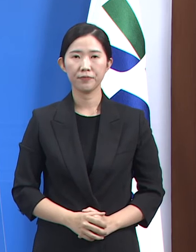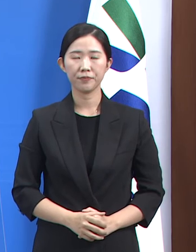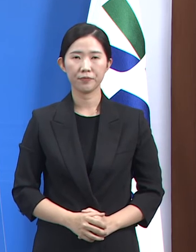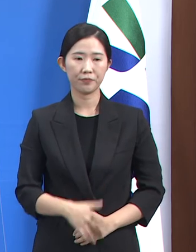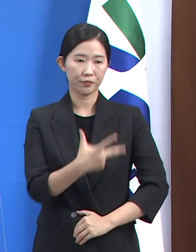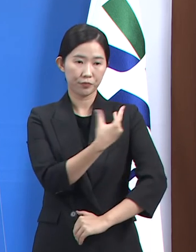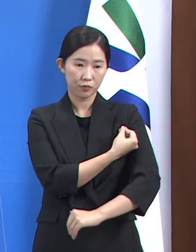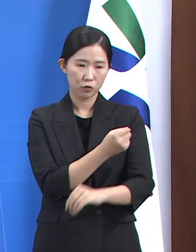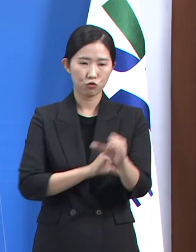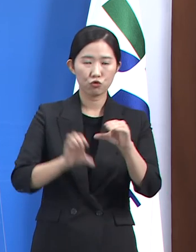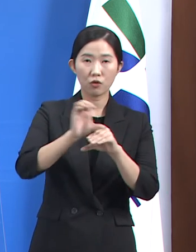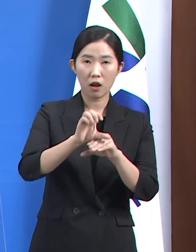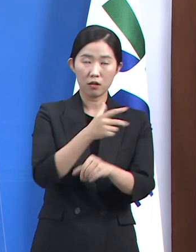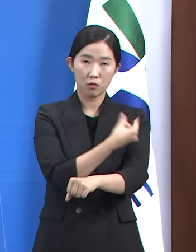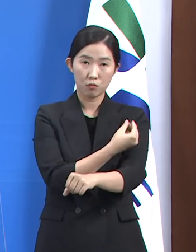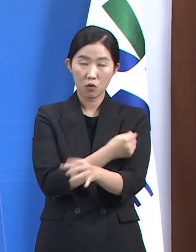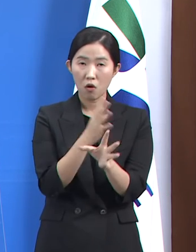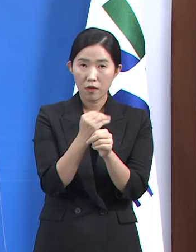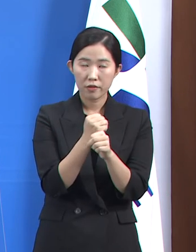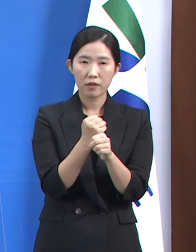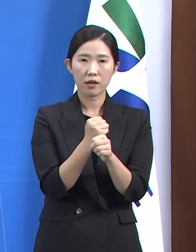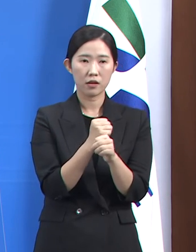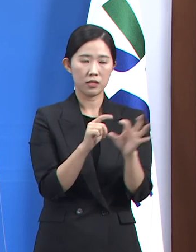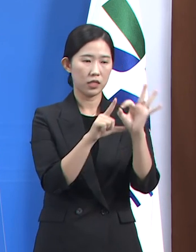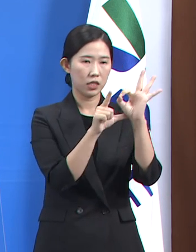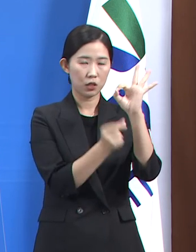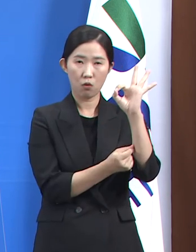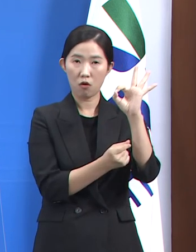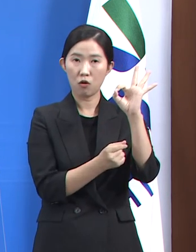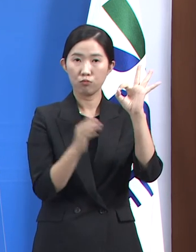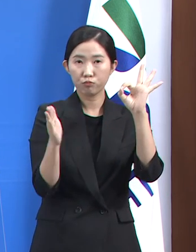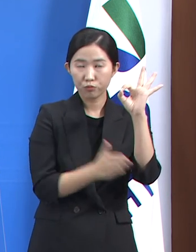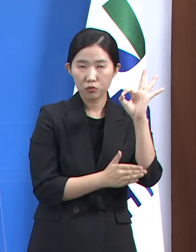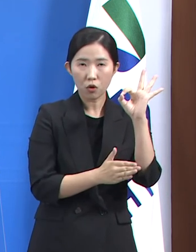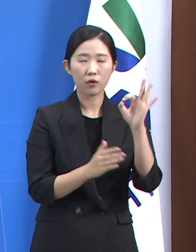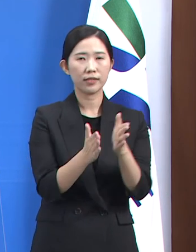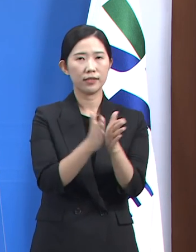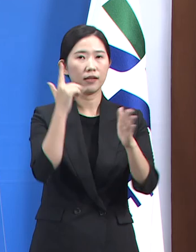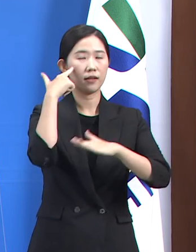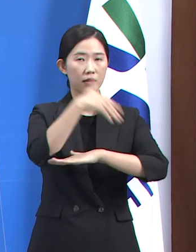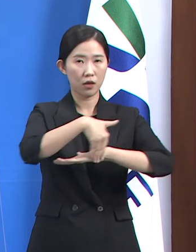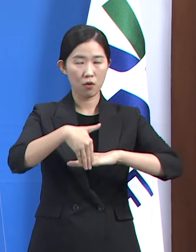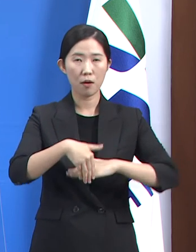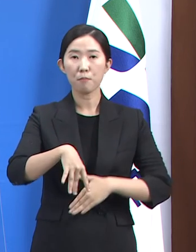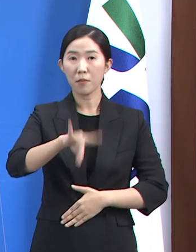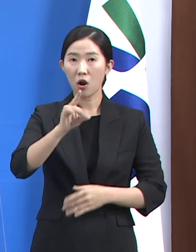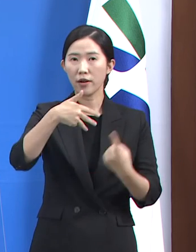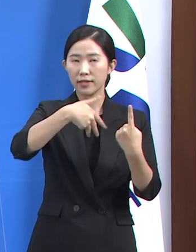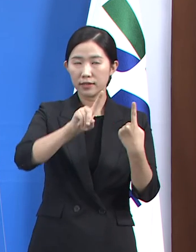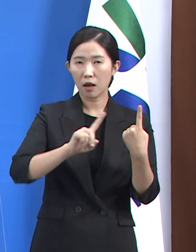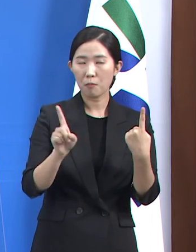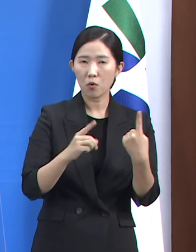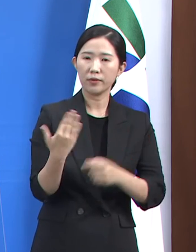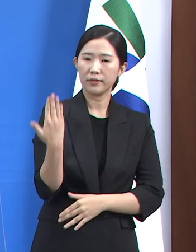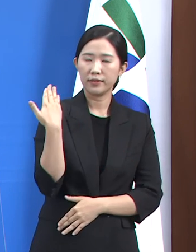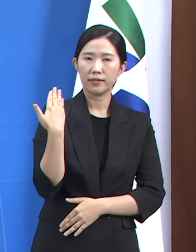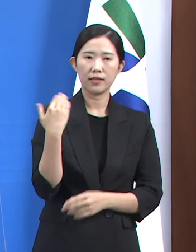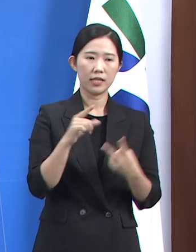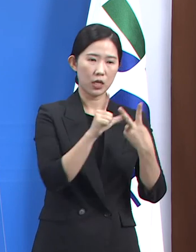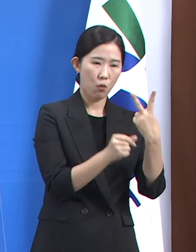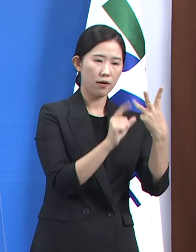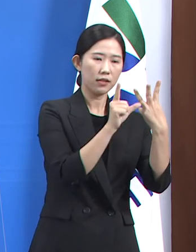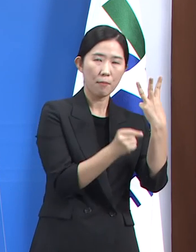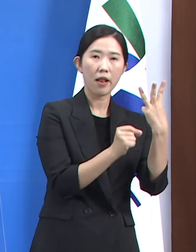백신 추가 접종의 경우 10월부터 시행될 예정이며 우선결차적으로 지난 2, 3월에